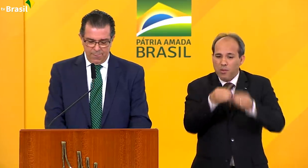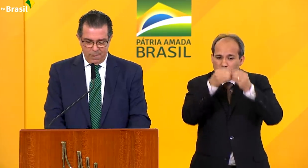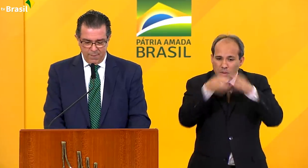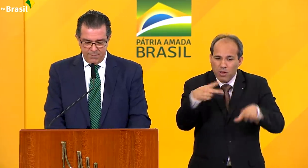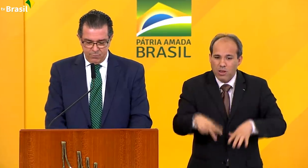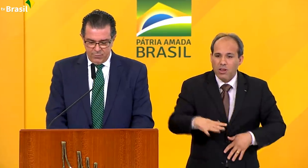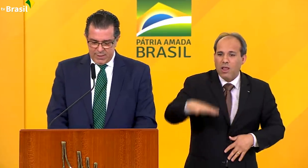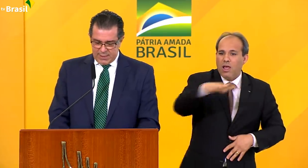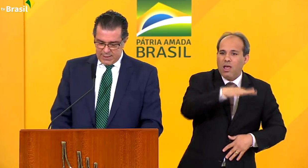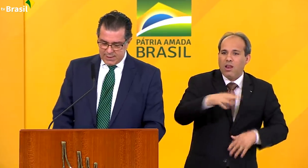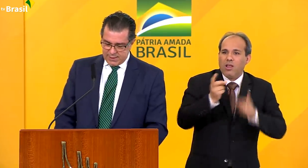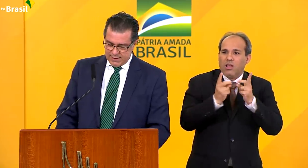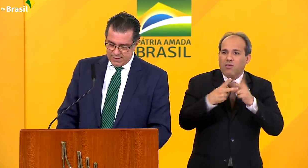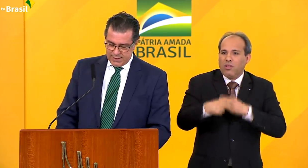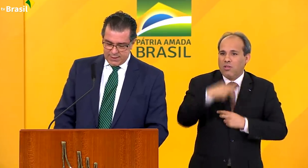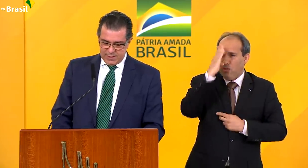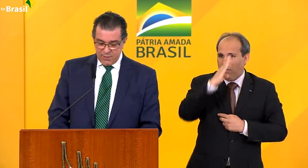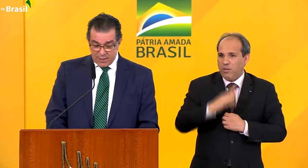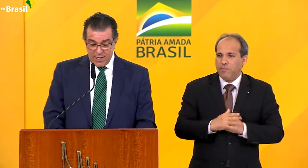Brasil.